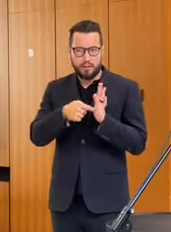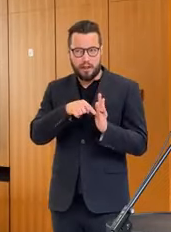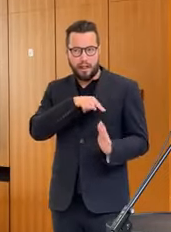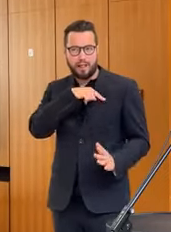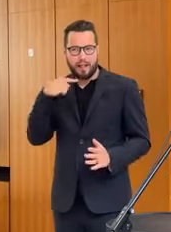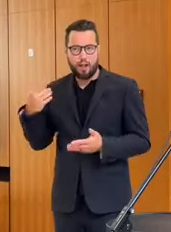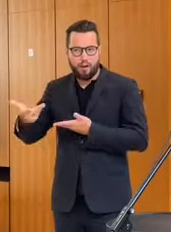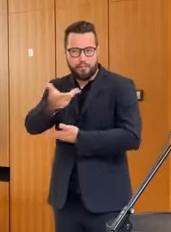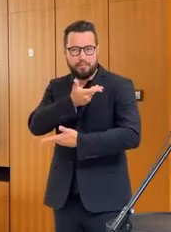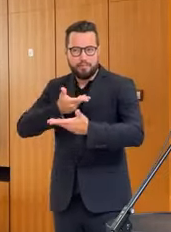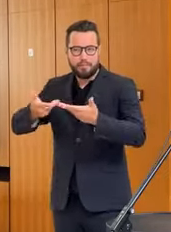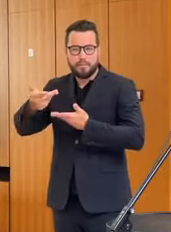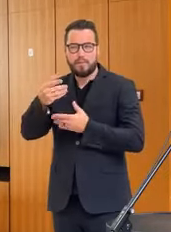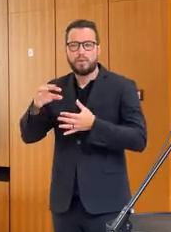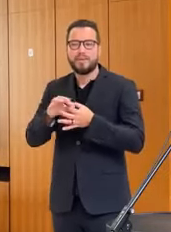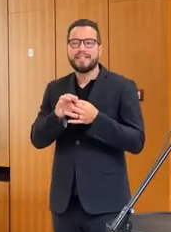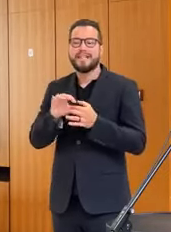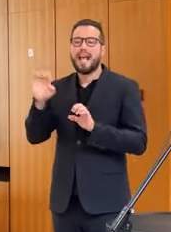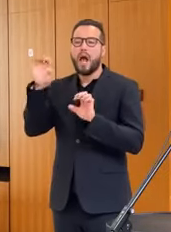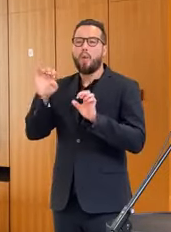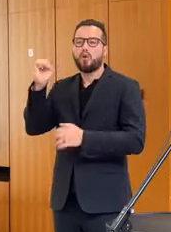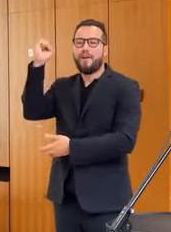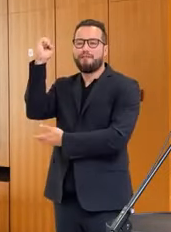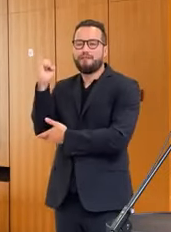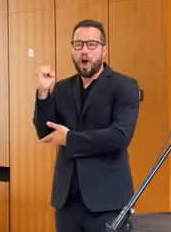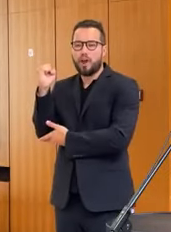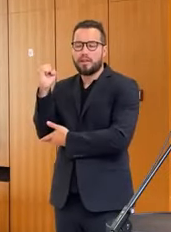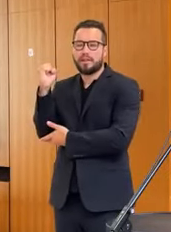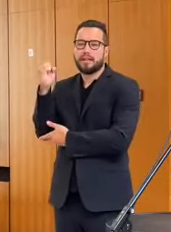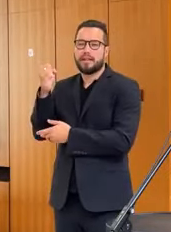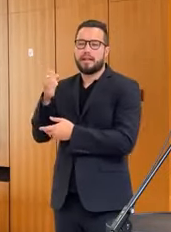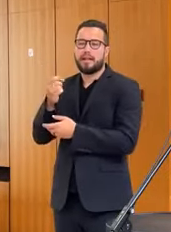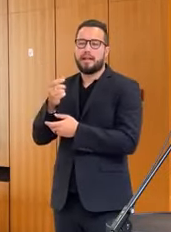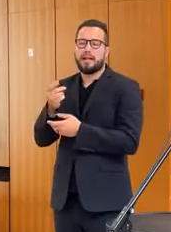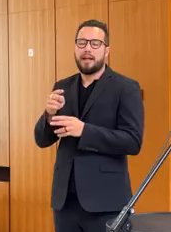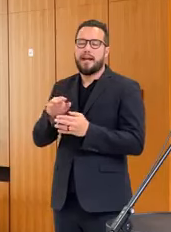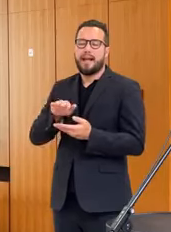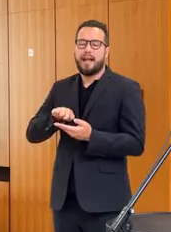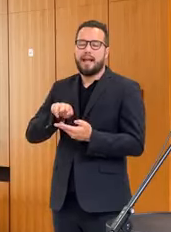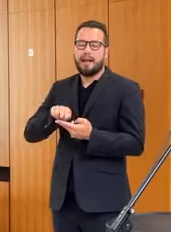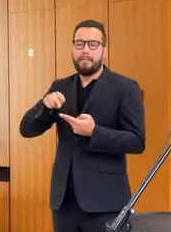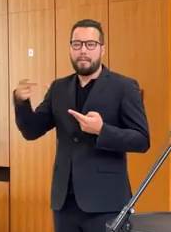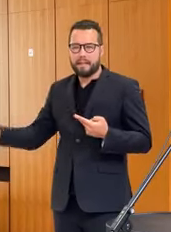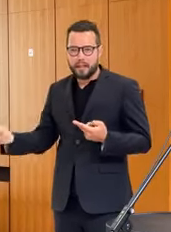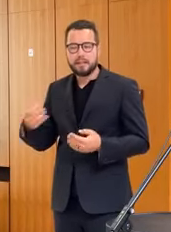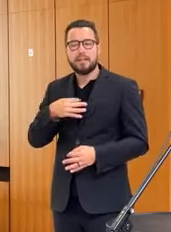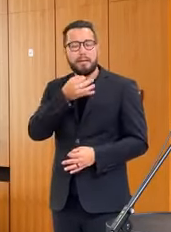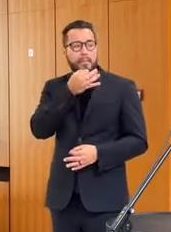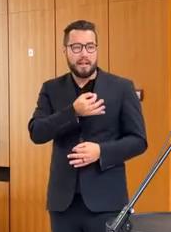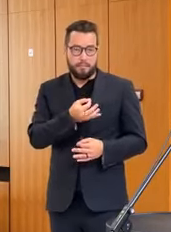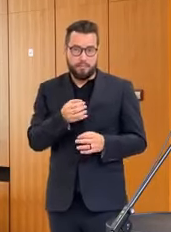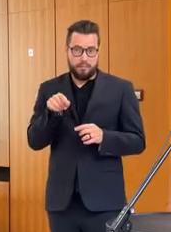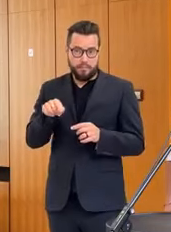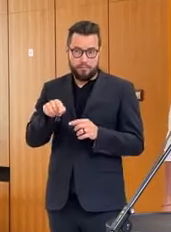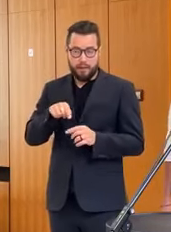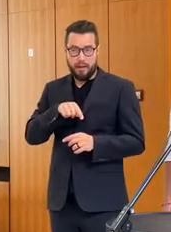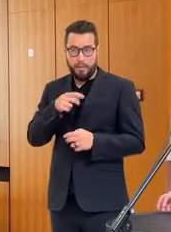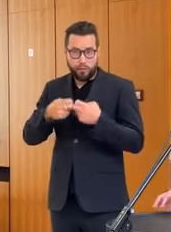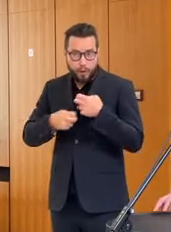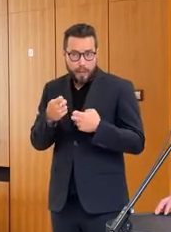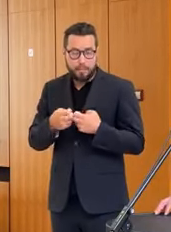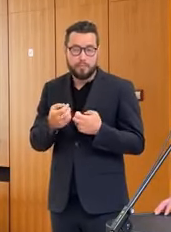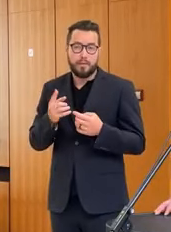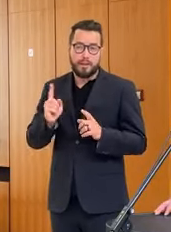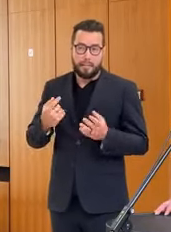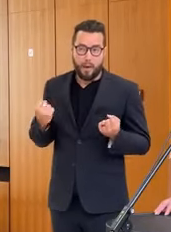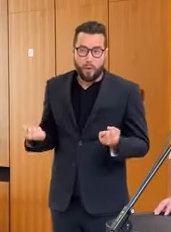eurofondov, takže máme tam nejaký zásadný problém, alebo len klasicky sme ste riešili, kde je nejaký problém, kde treba pridať rýchly,